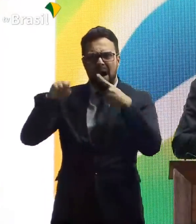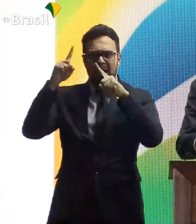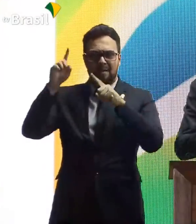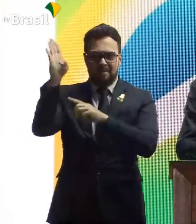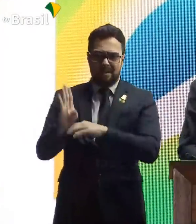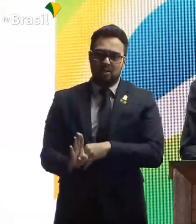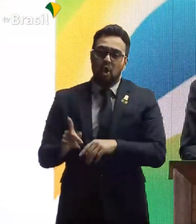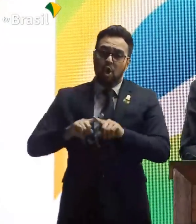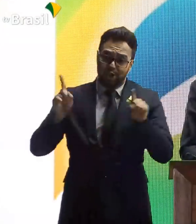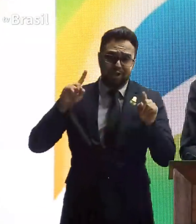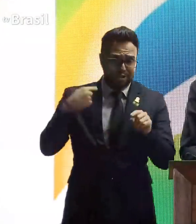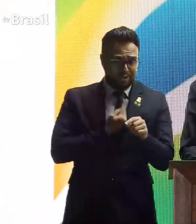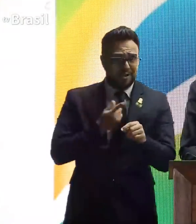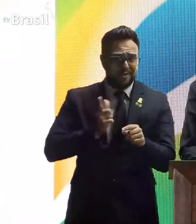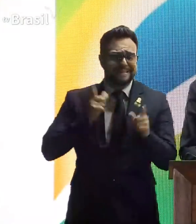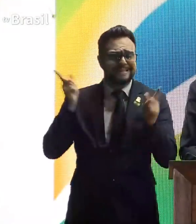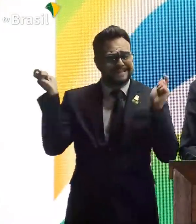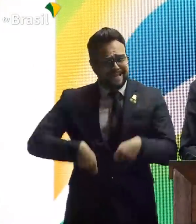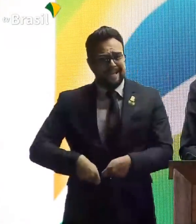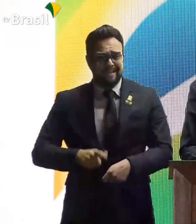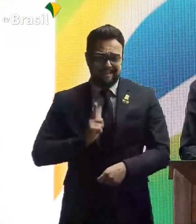Nós temos tudo para dar certo.